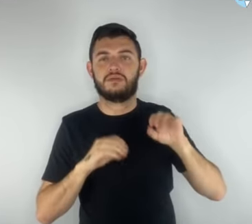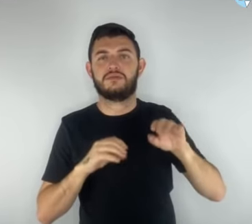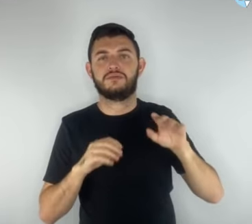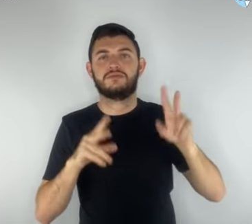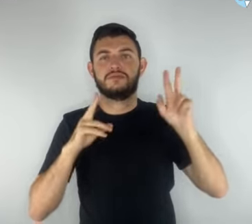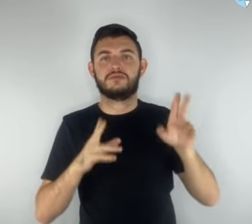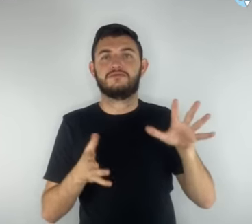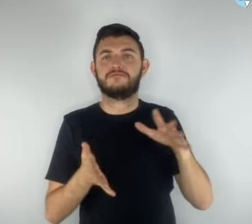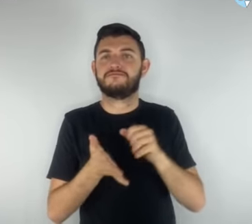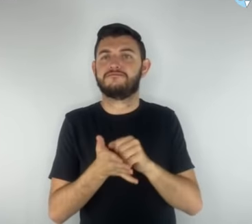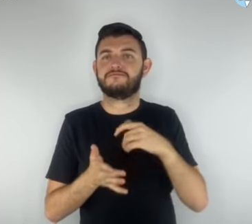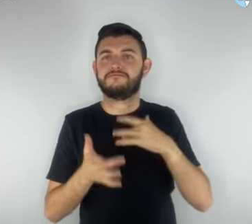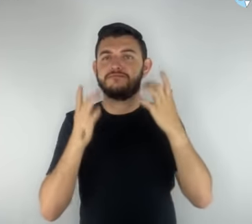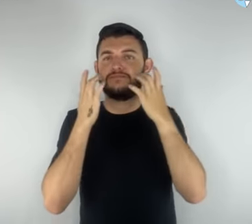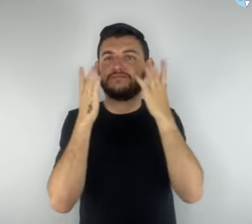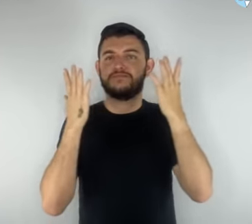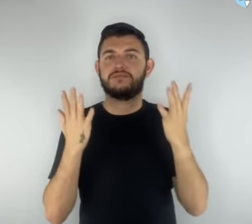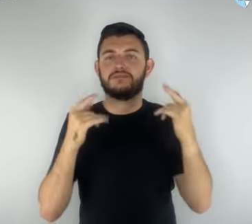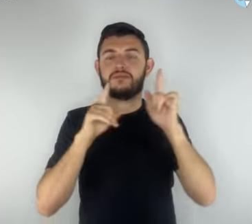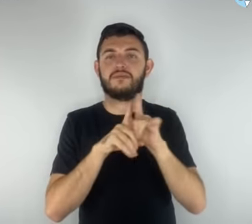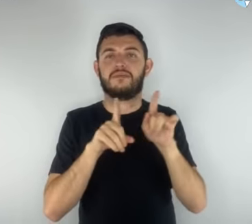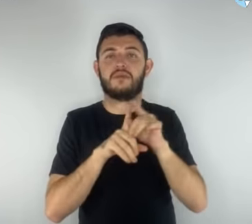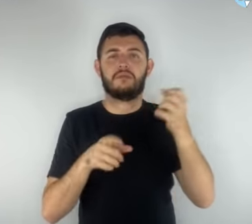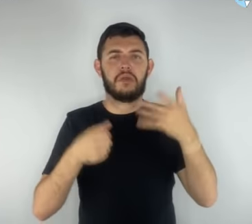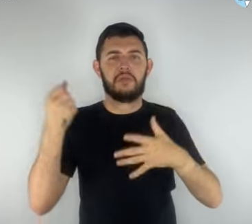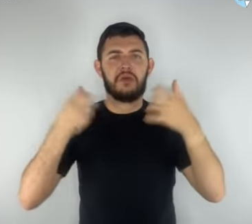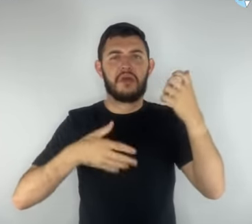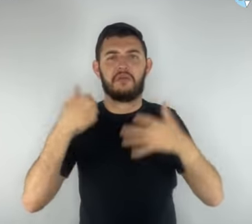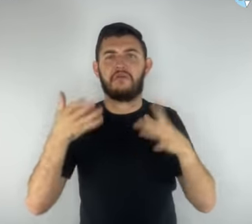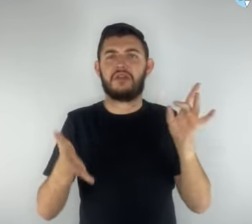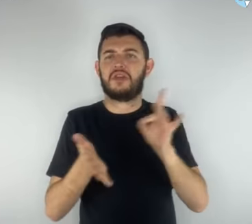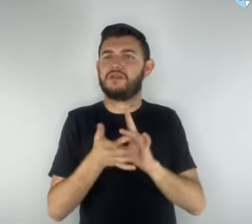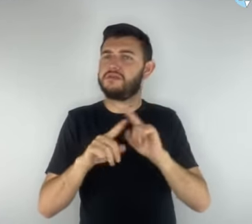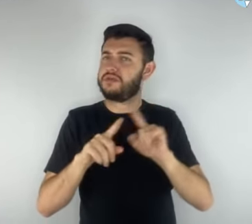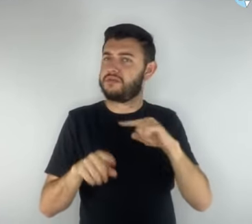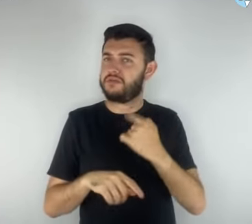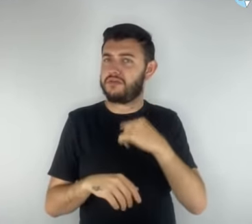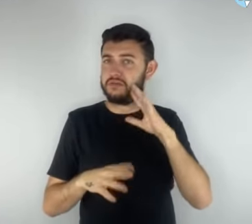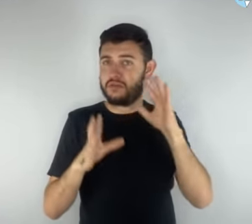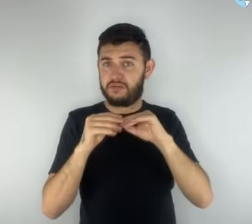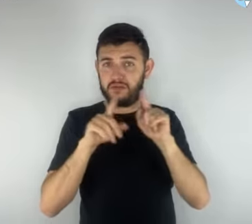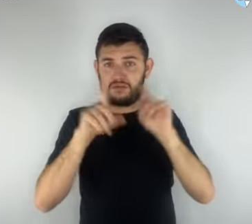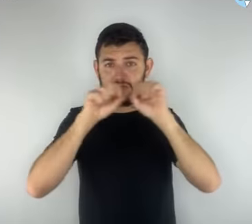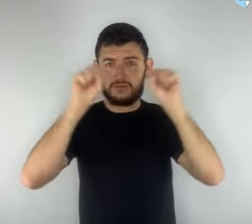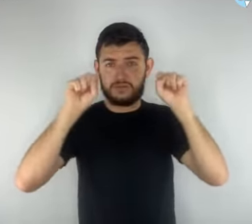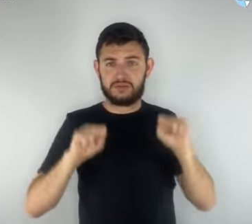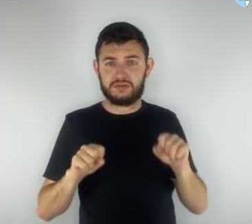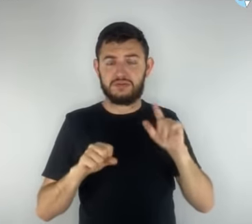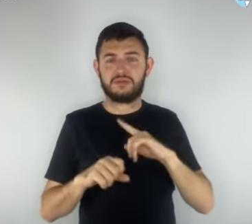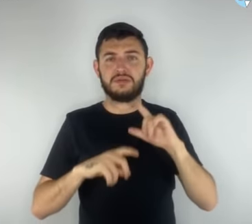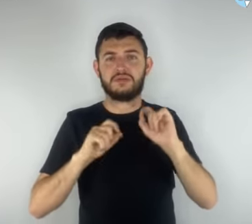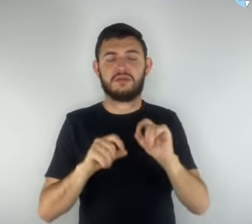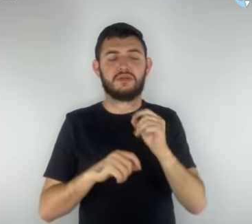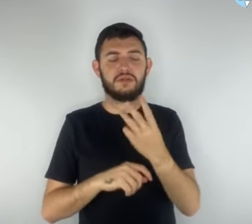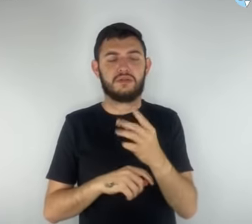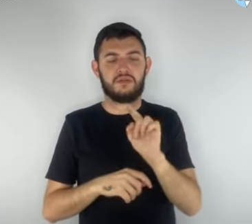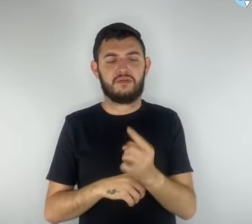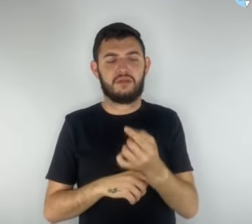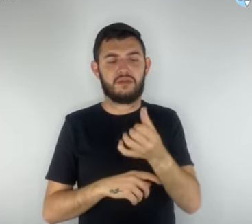fácil e autoexplicativo. É um sistema que roda para 3,6 milhões de alunos,